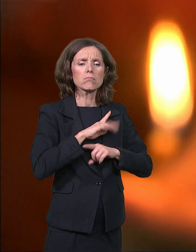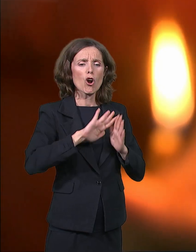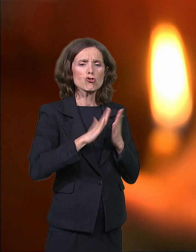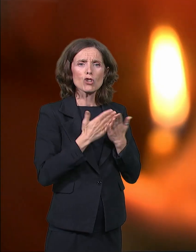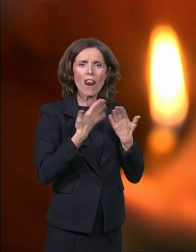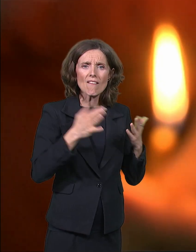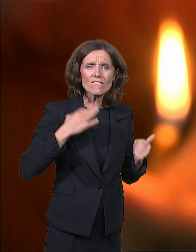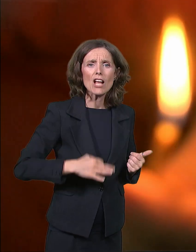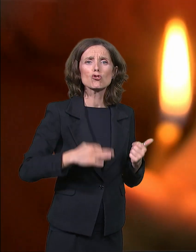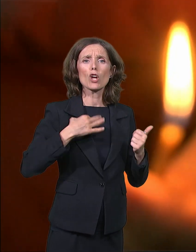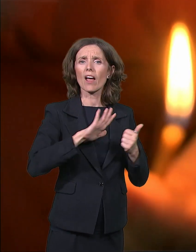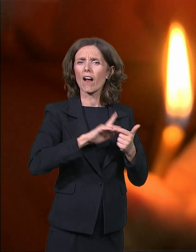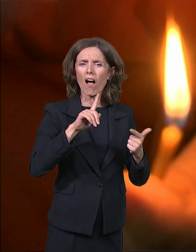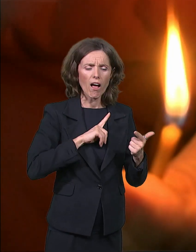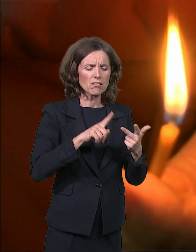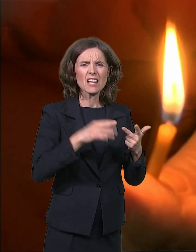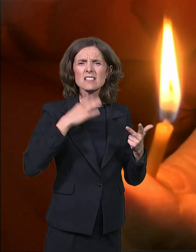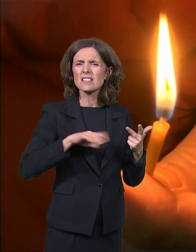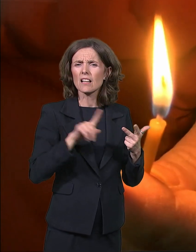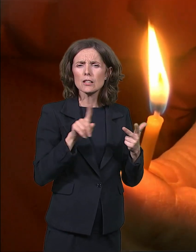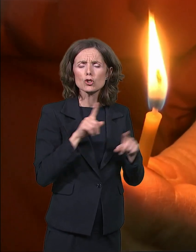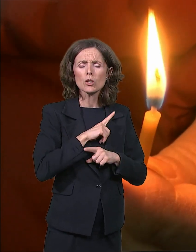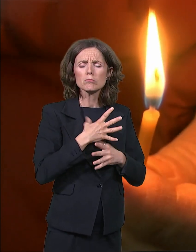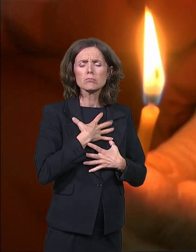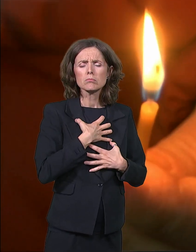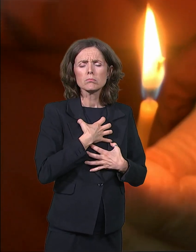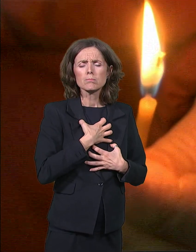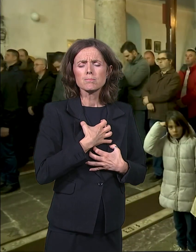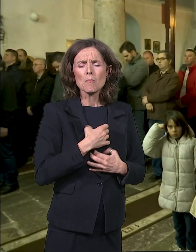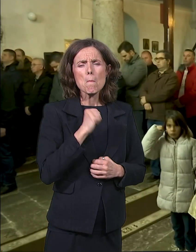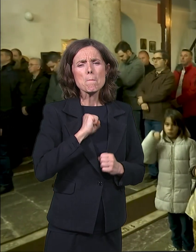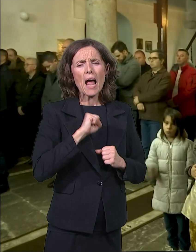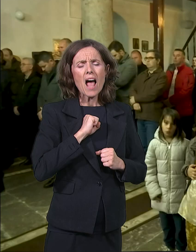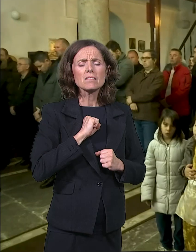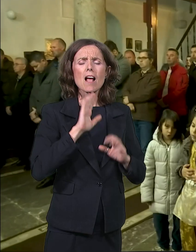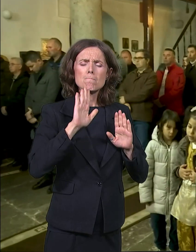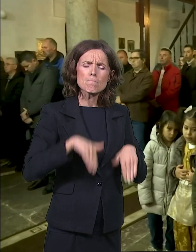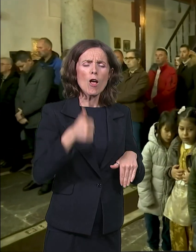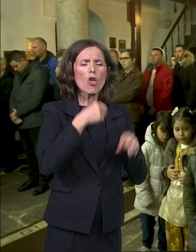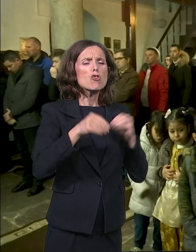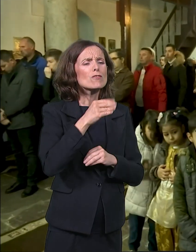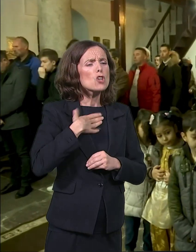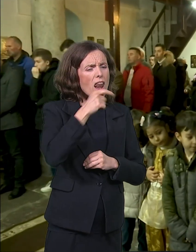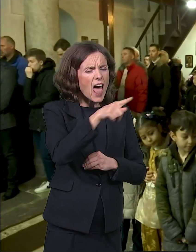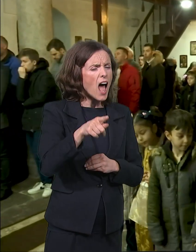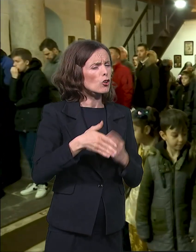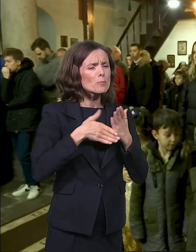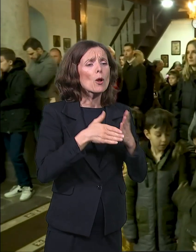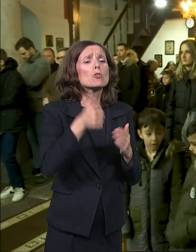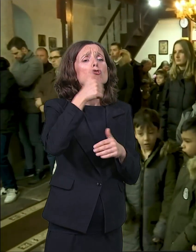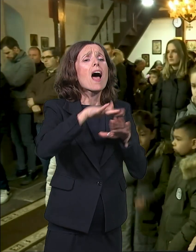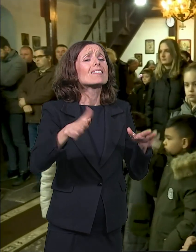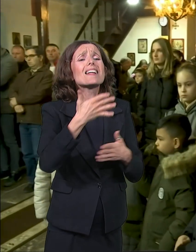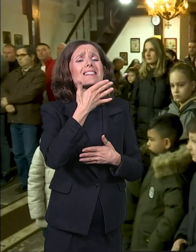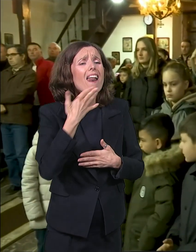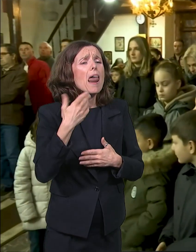zatvoren. Sima pati, ali sa još većom predanošću pomaže svoj narod prihvatajući kao svoju svu sirotu decu i